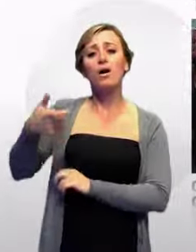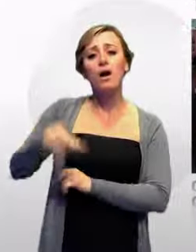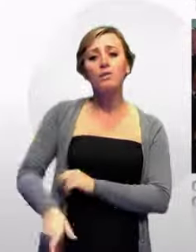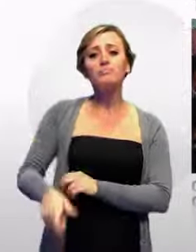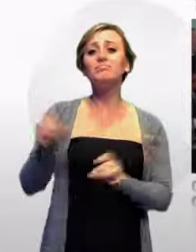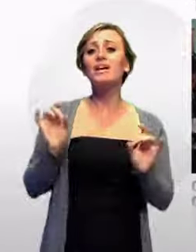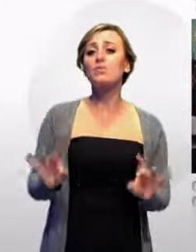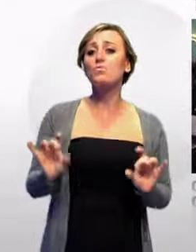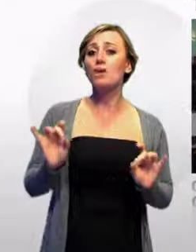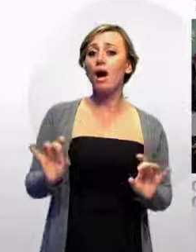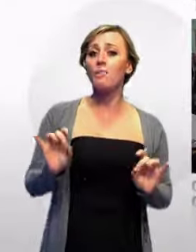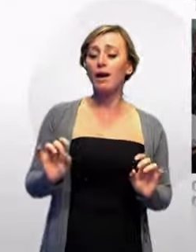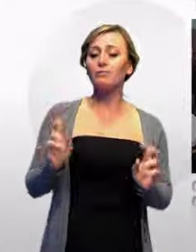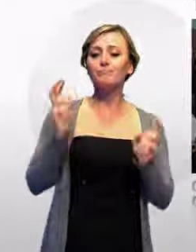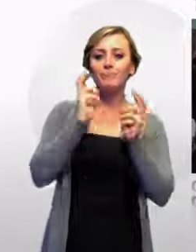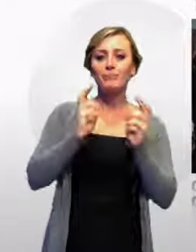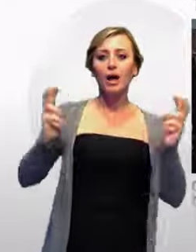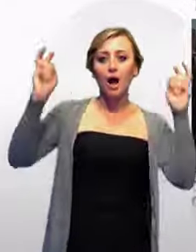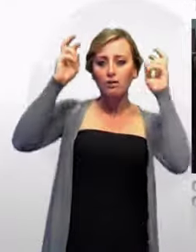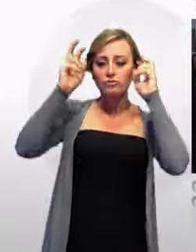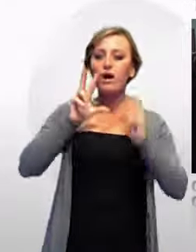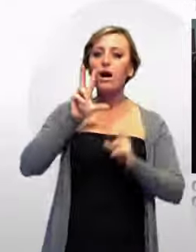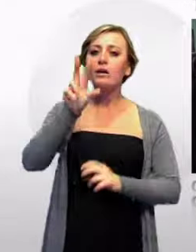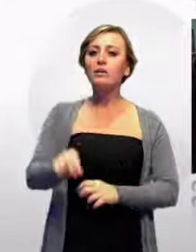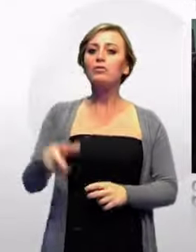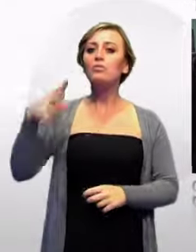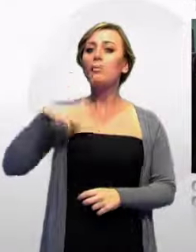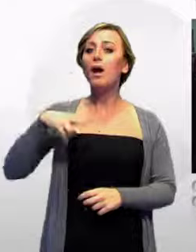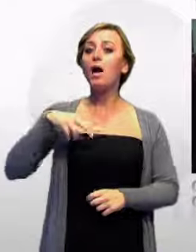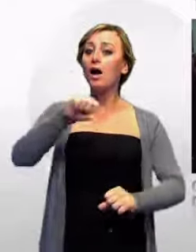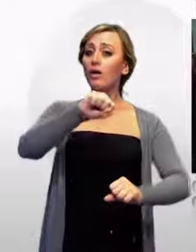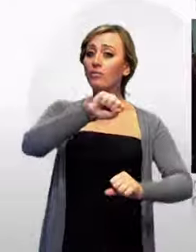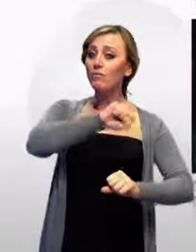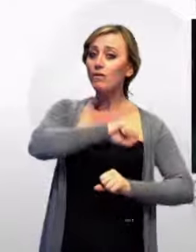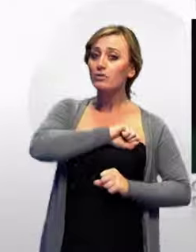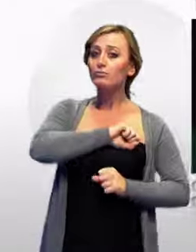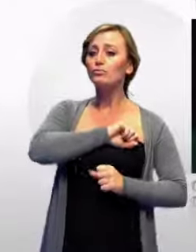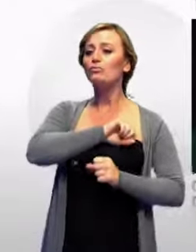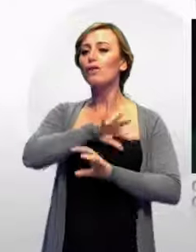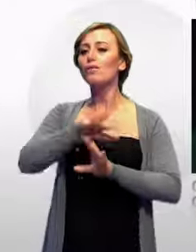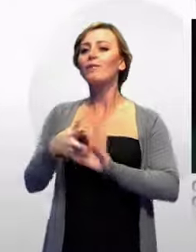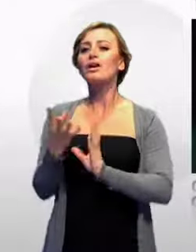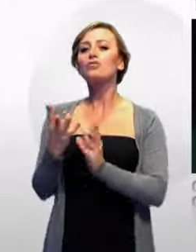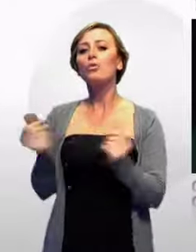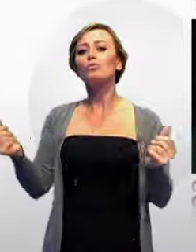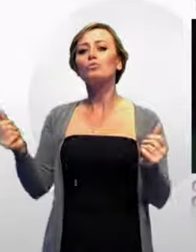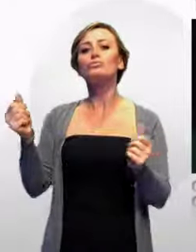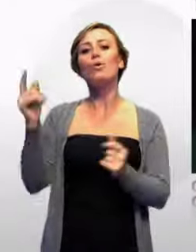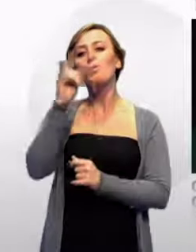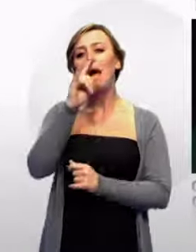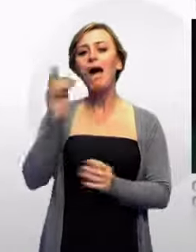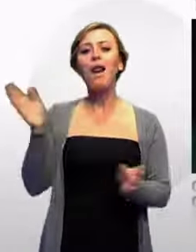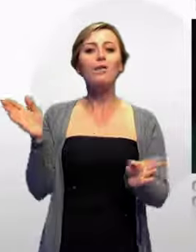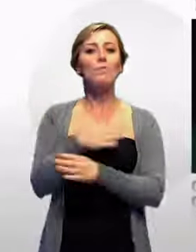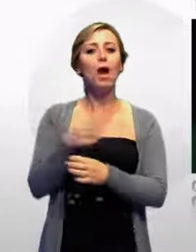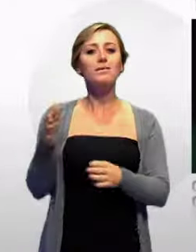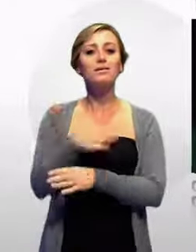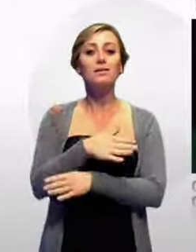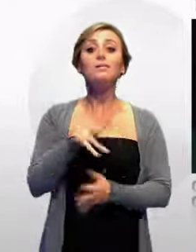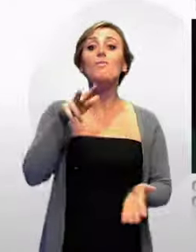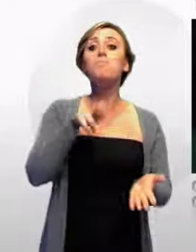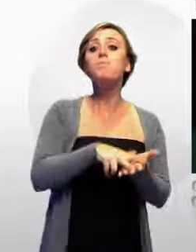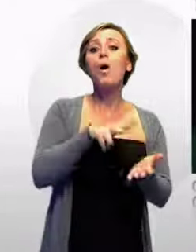proponendo un tavolo permanente sulla questione tarantina e chiedendo che vengano finalmente applicate in termini